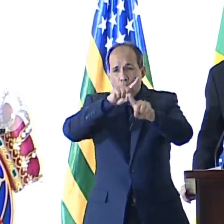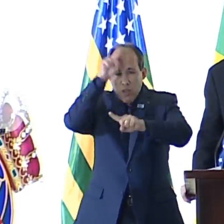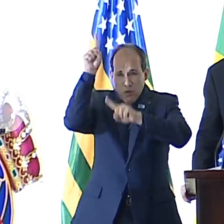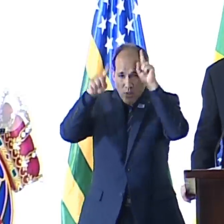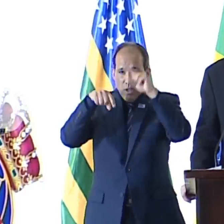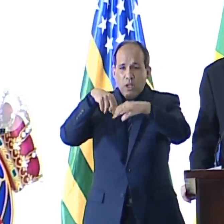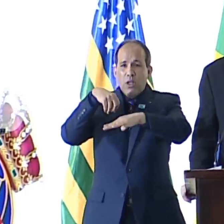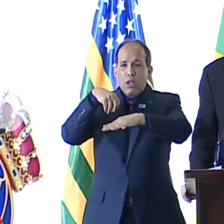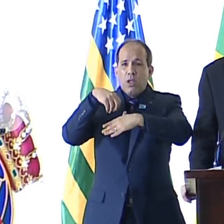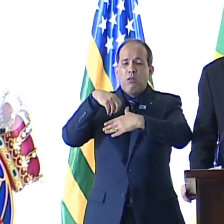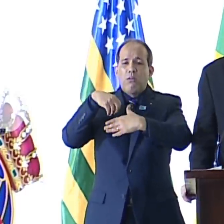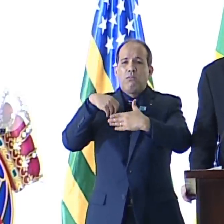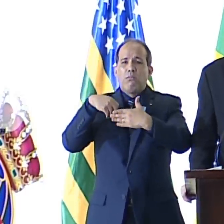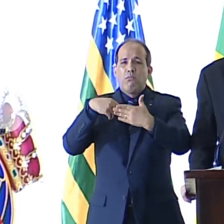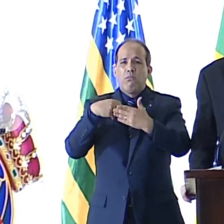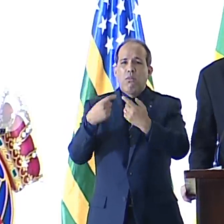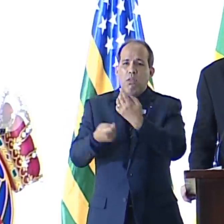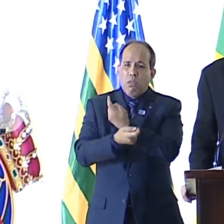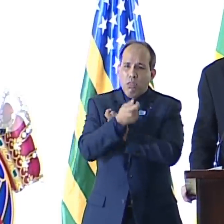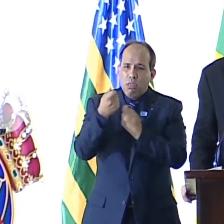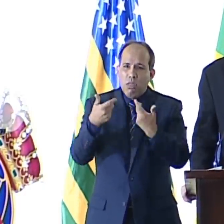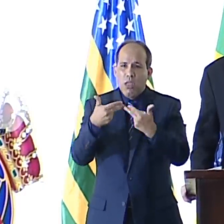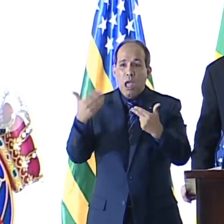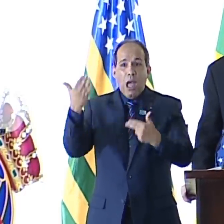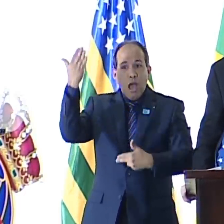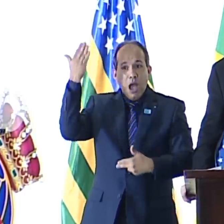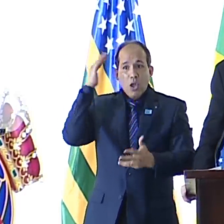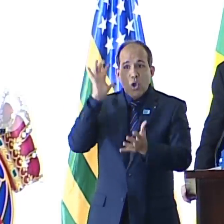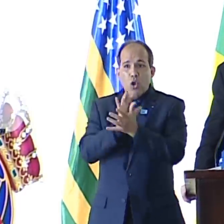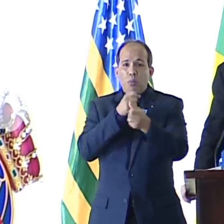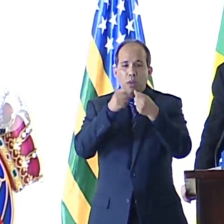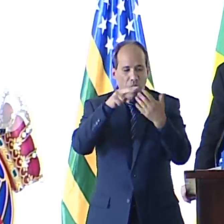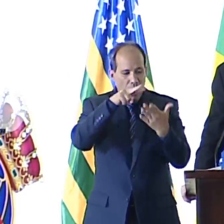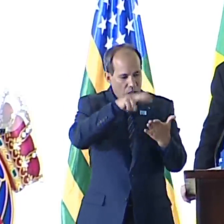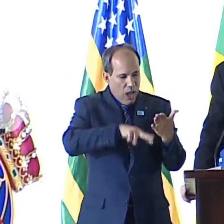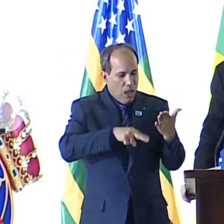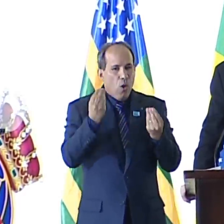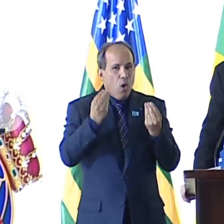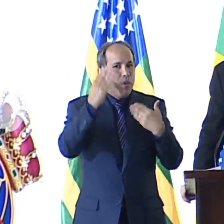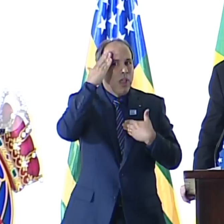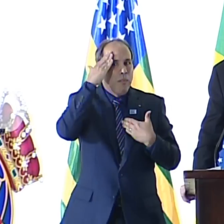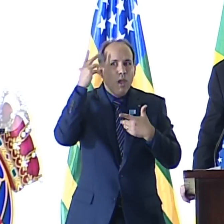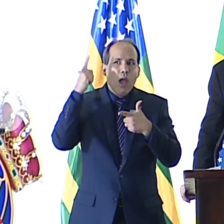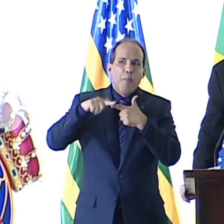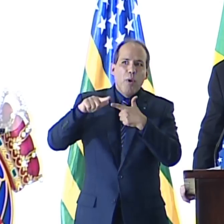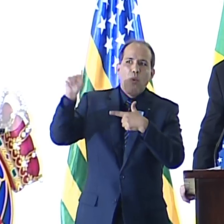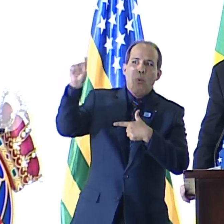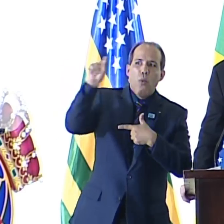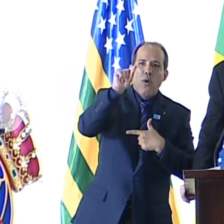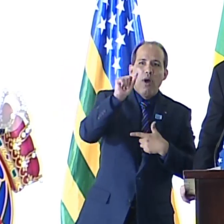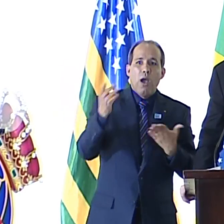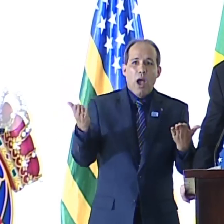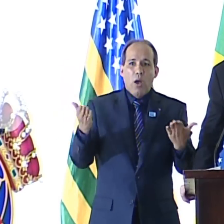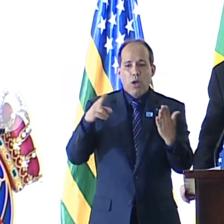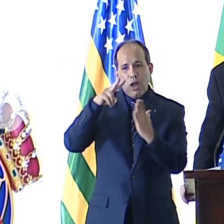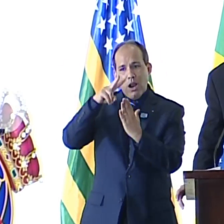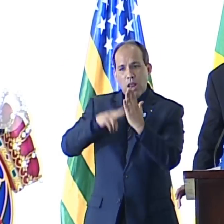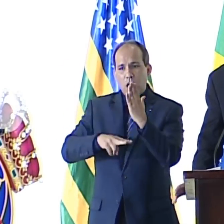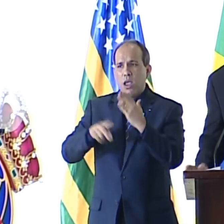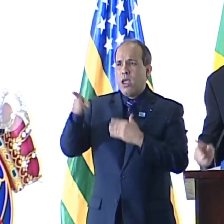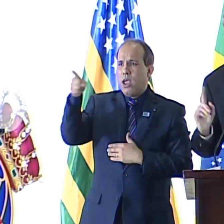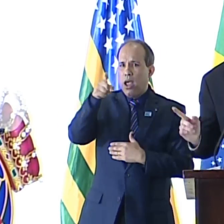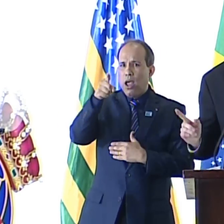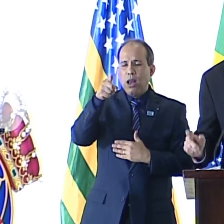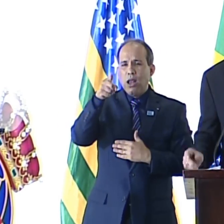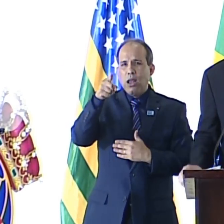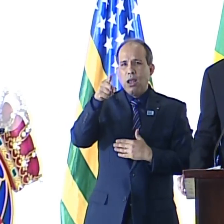informação. Antigamente, liamos a imprensa para saber o que estava acontecendo. Hoje, lemos a imprensa simplesmente